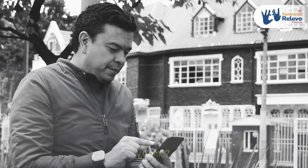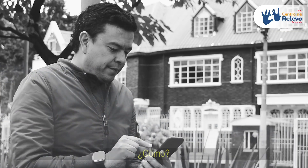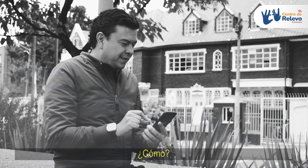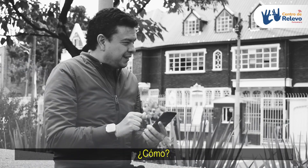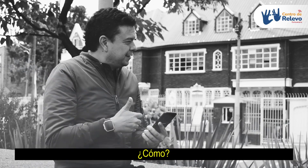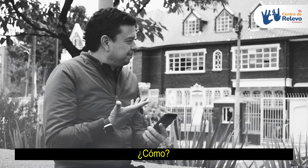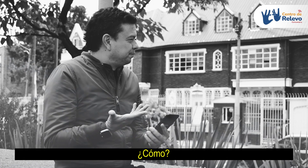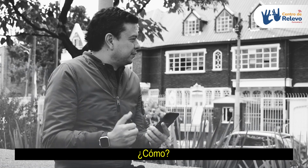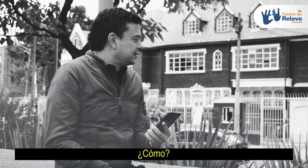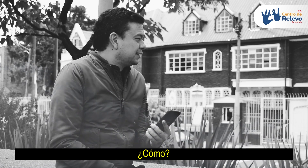¿Cómo?